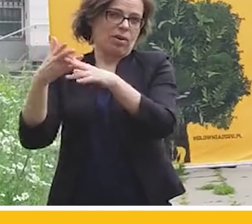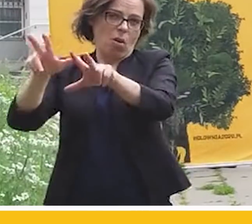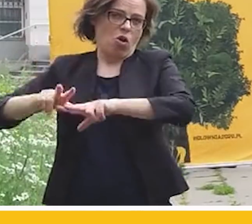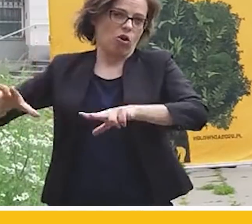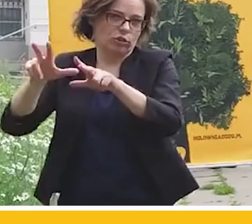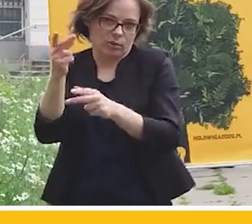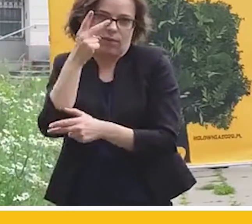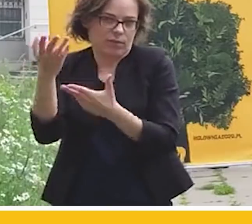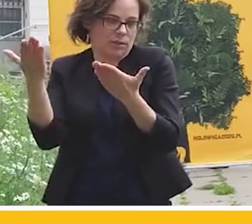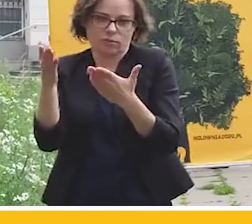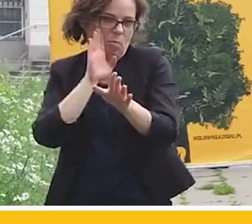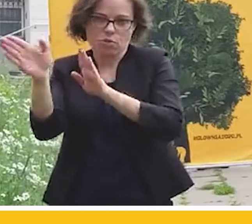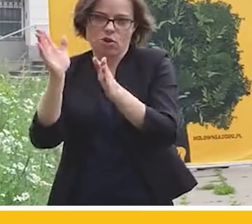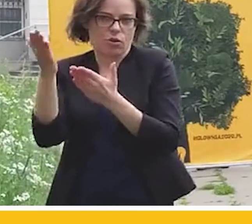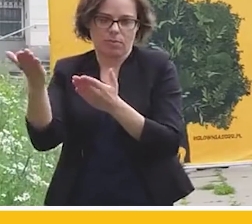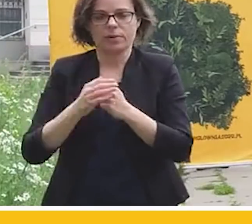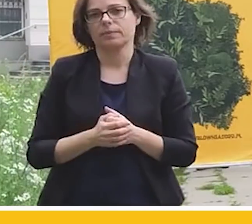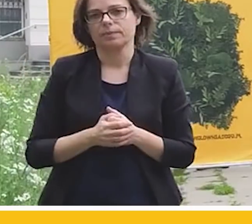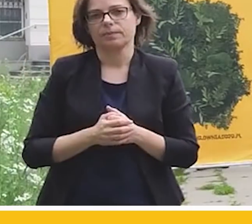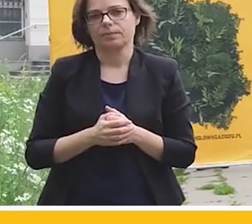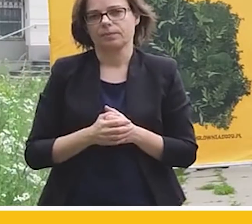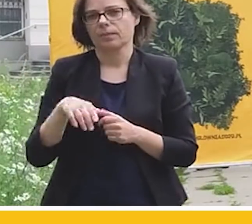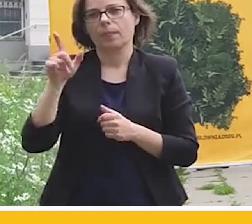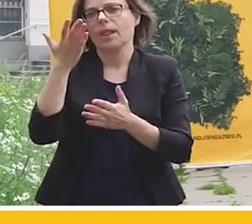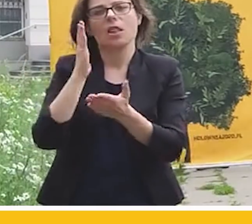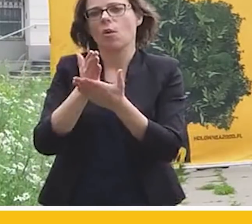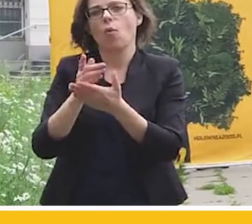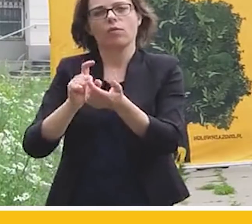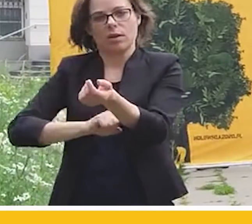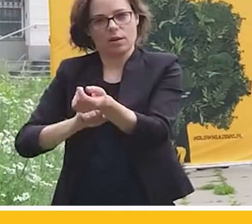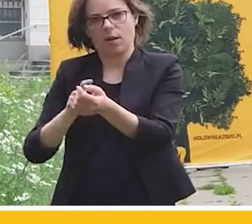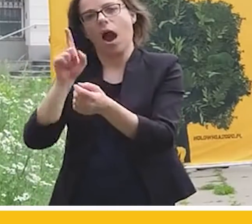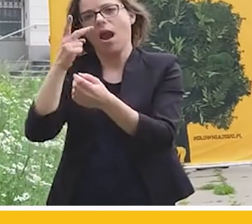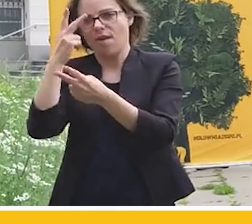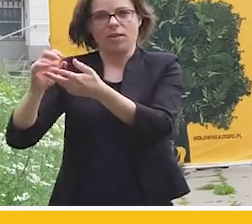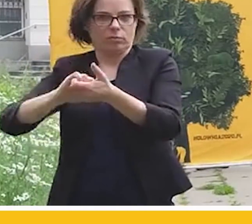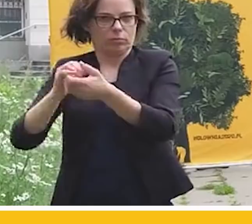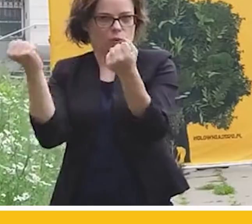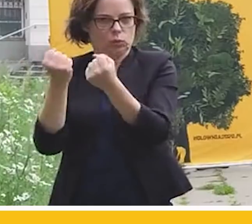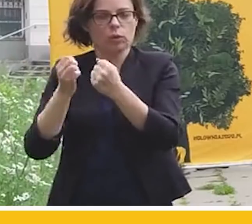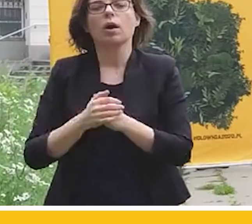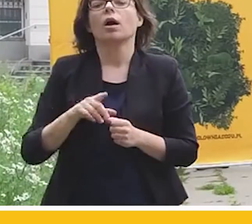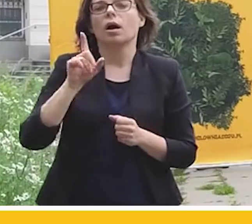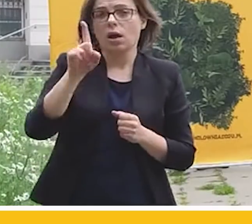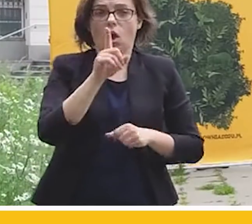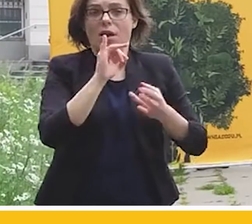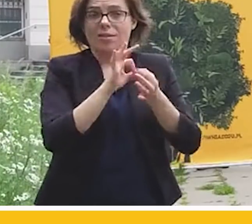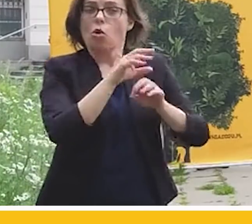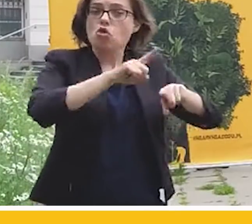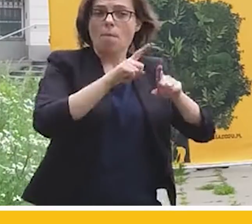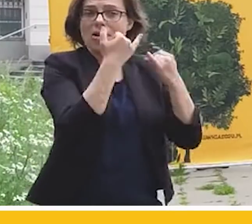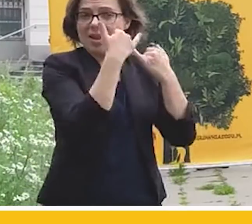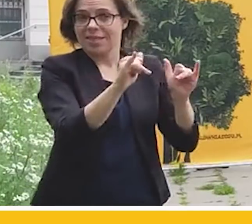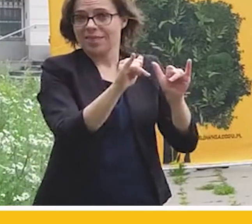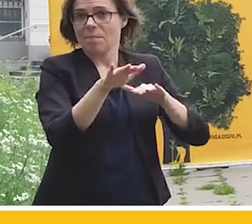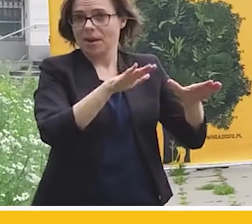pod bardzo wieloma względami, rodzinną, nie mówię tu o więzach krwi, tylko i wyłącznie, w każdym normalnym, innym miejscu na świecie